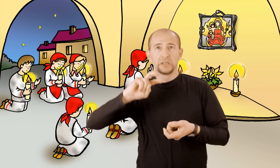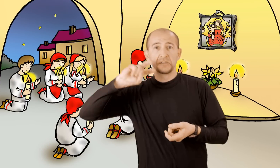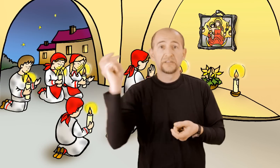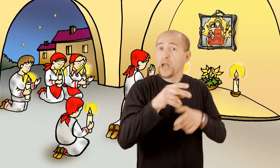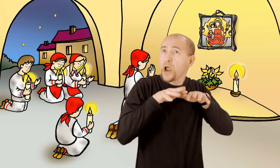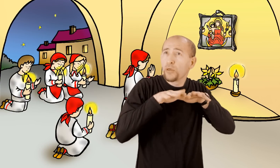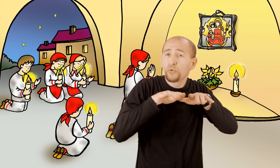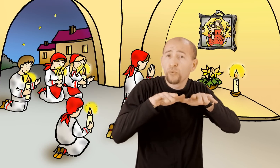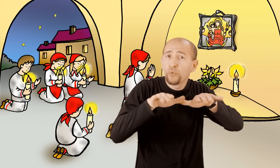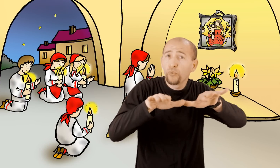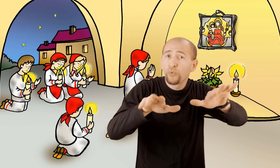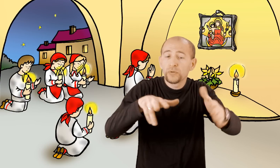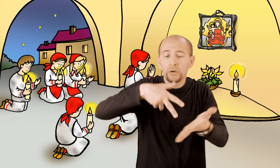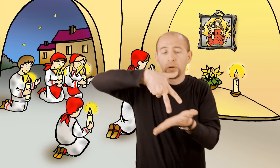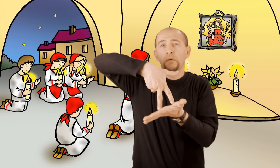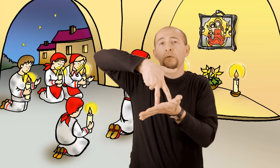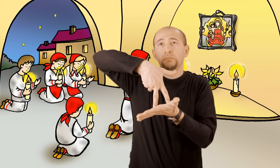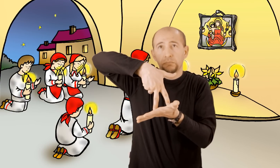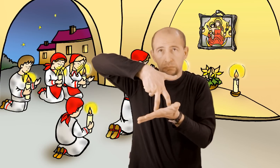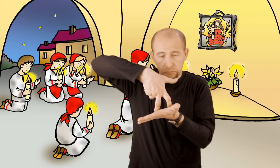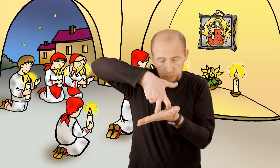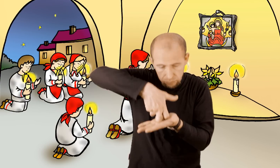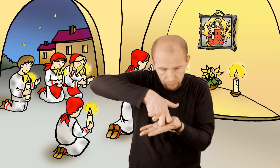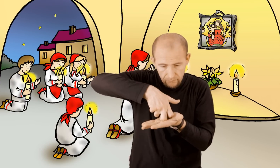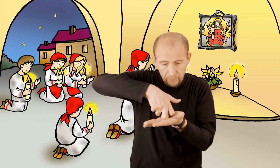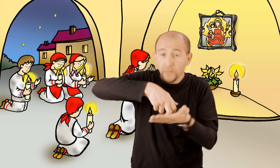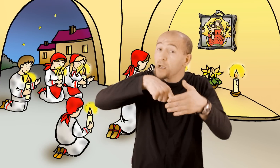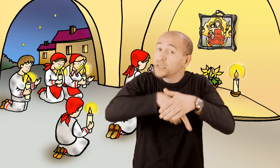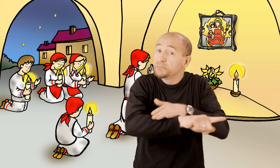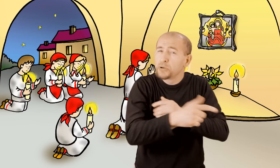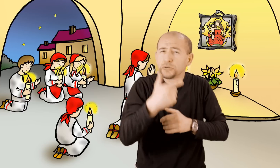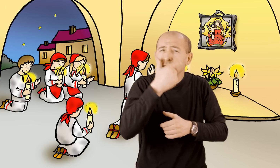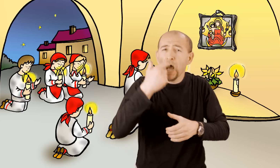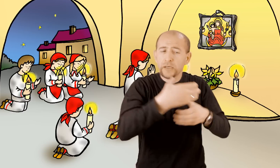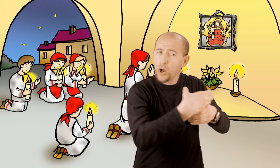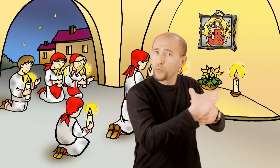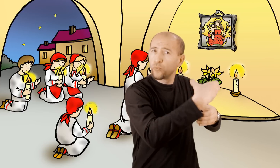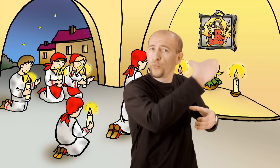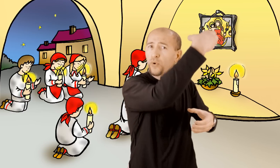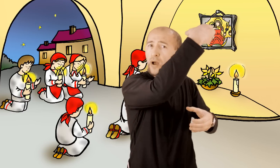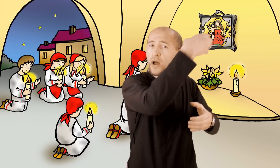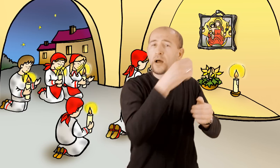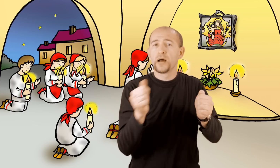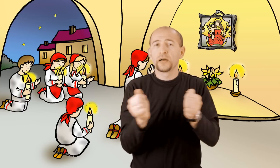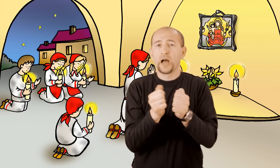Tada svi okupljeni građani kleknuše pod svodovima stare kule na kamenitim vratima.